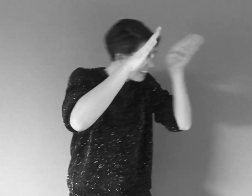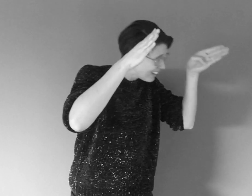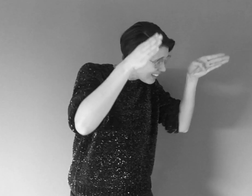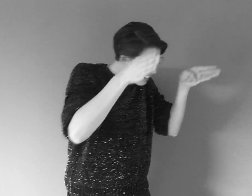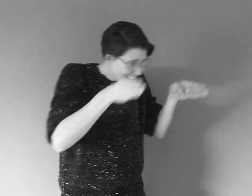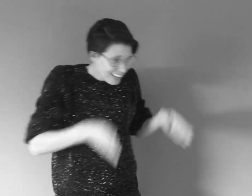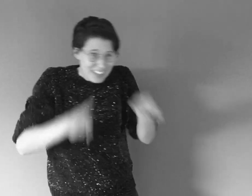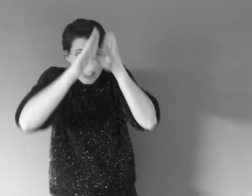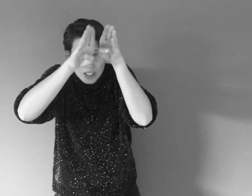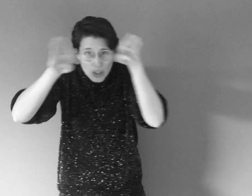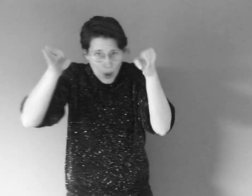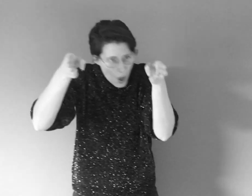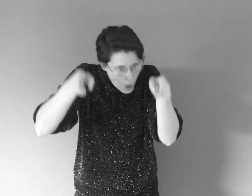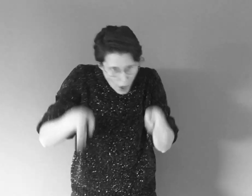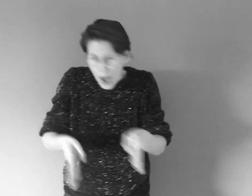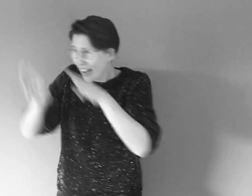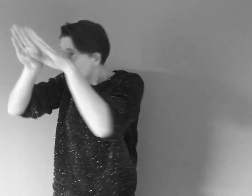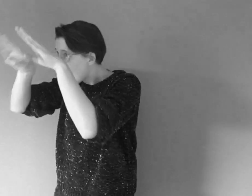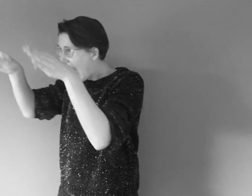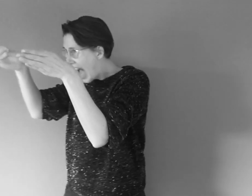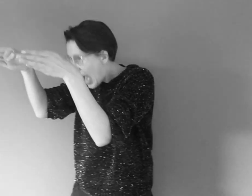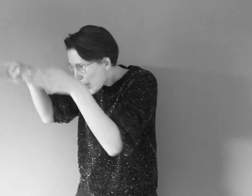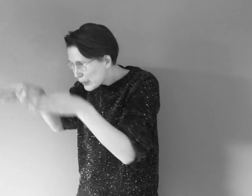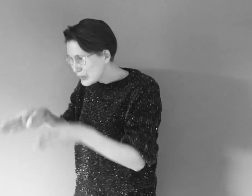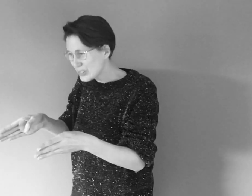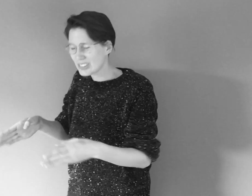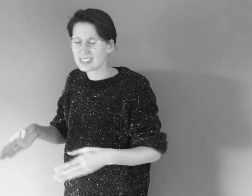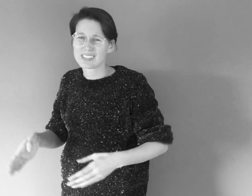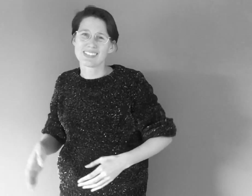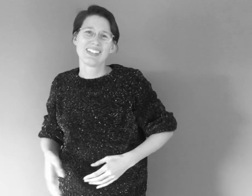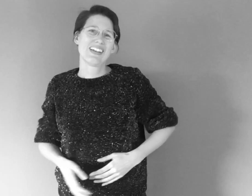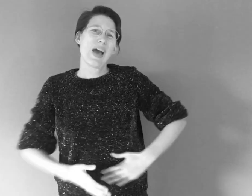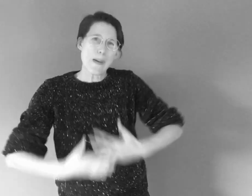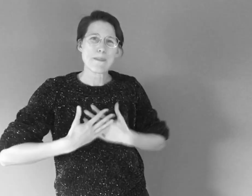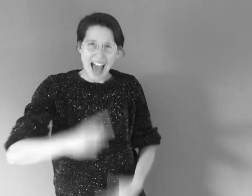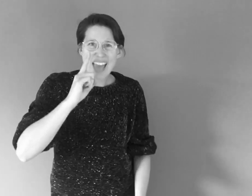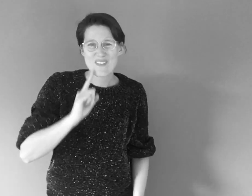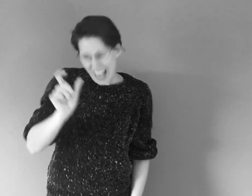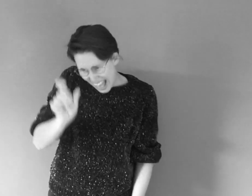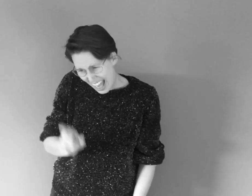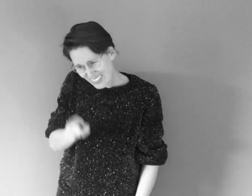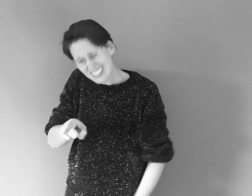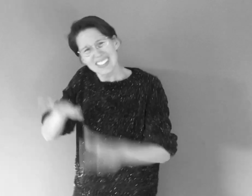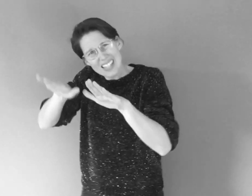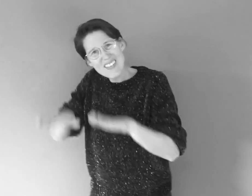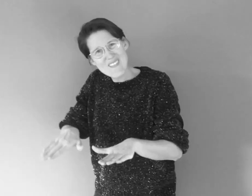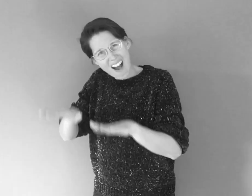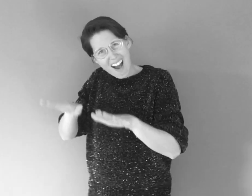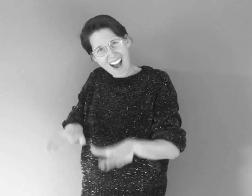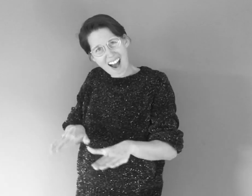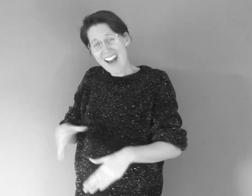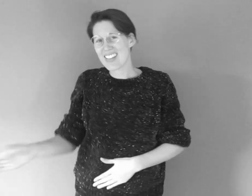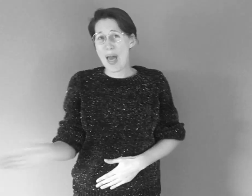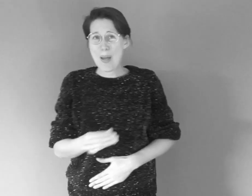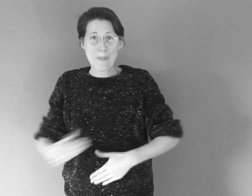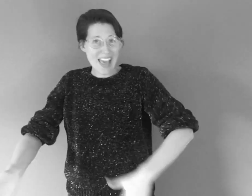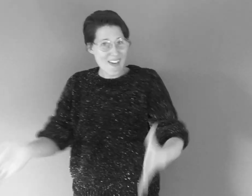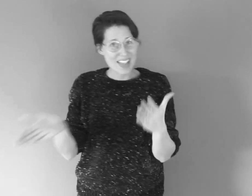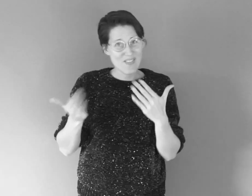ieder huis. Mijn vader die wacht, met